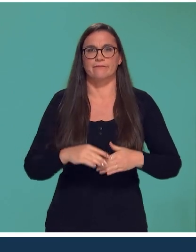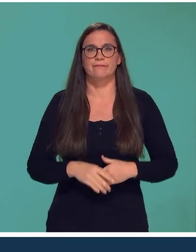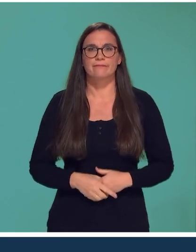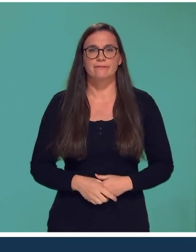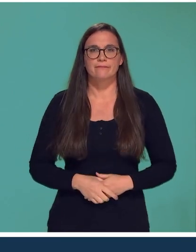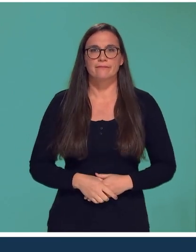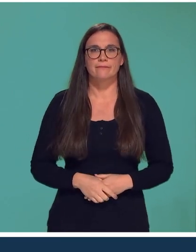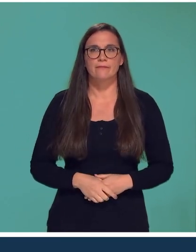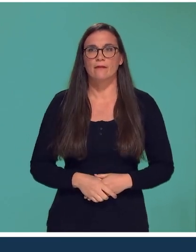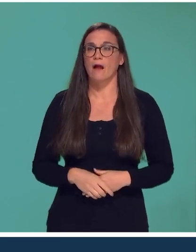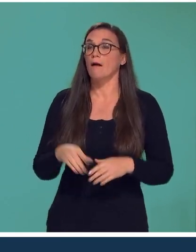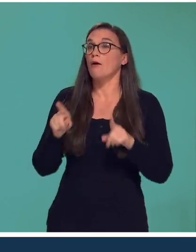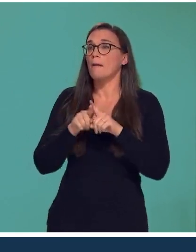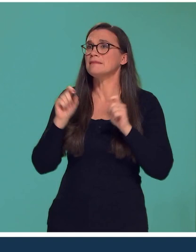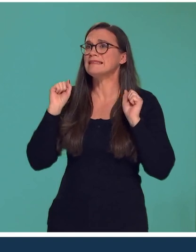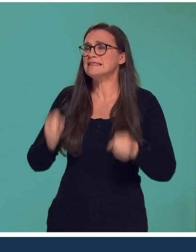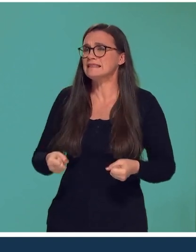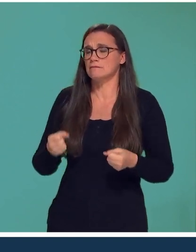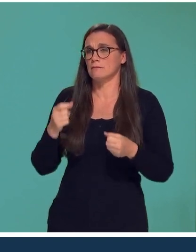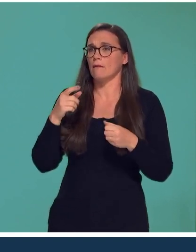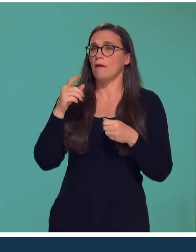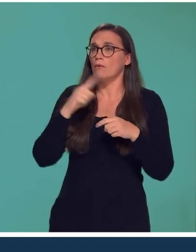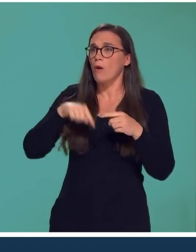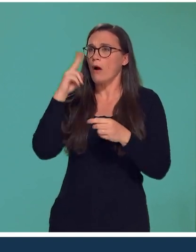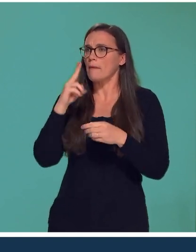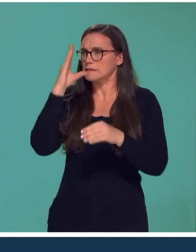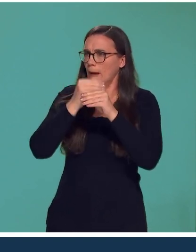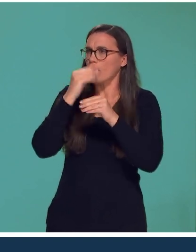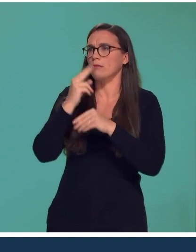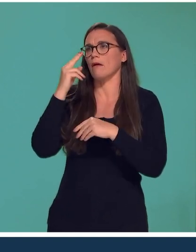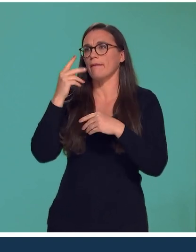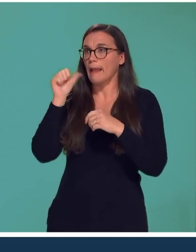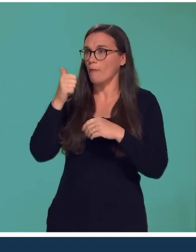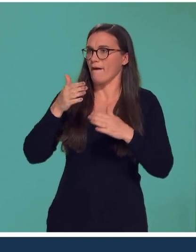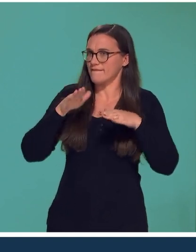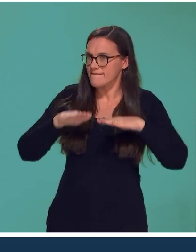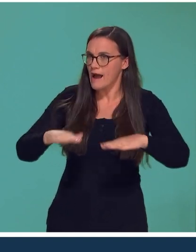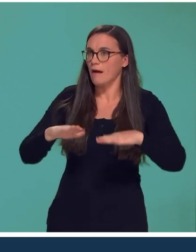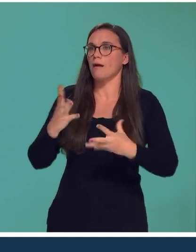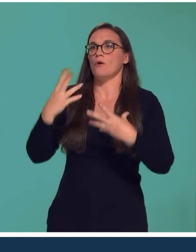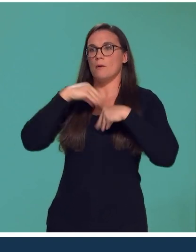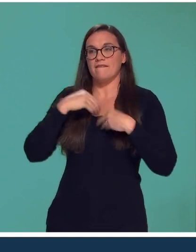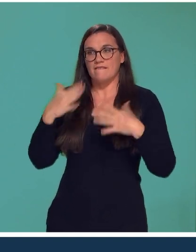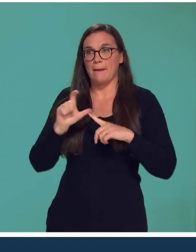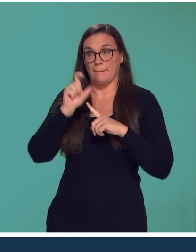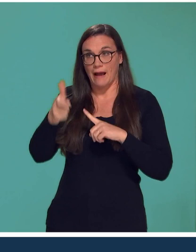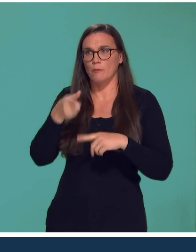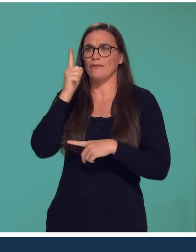C'est comme au ski, on commence par apprendre à freiner avant tout. Donc une fois qu'on connaît son freinage, qu'on maîtrise son freinage, tout devient beaucoup